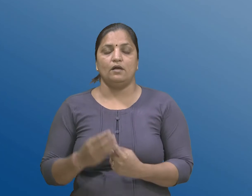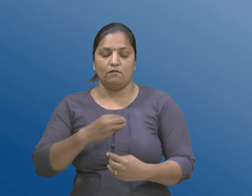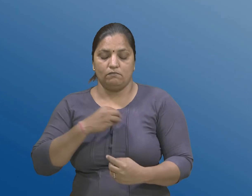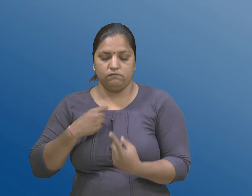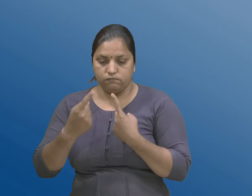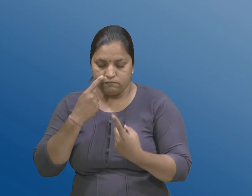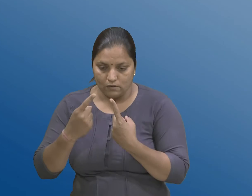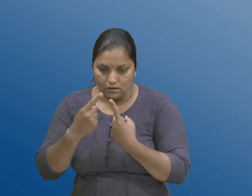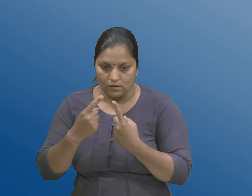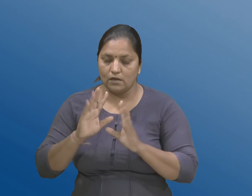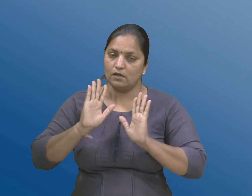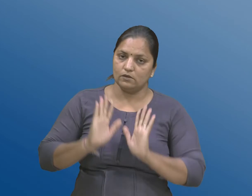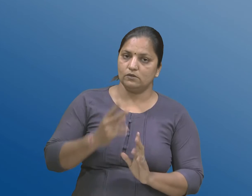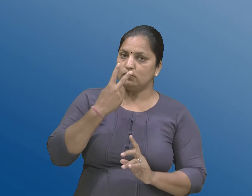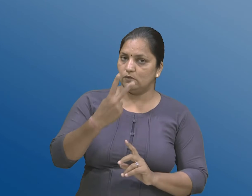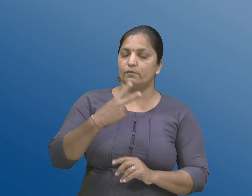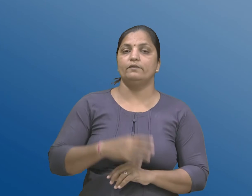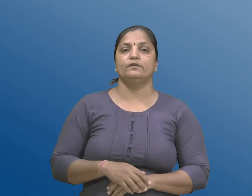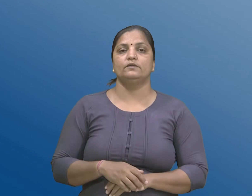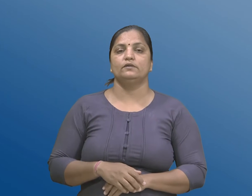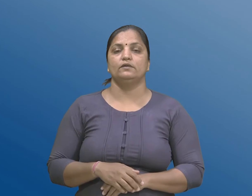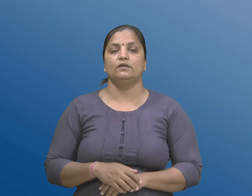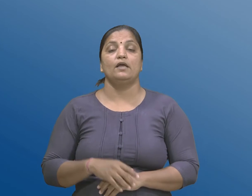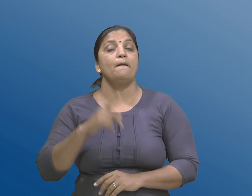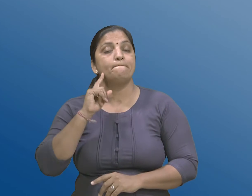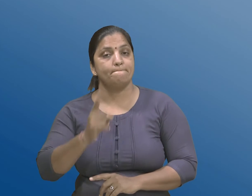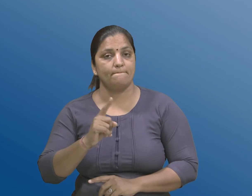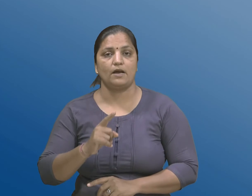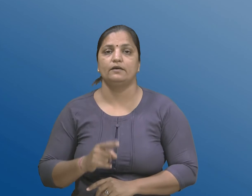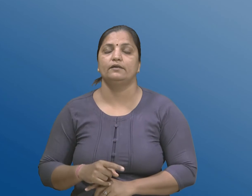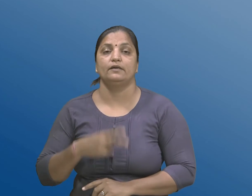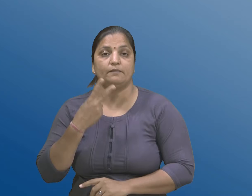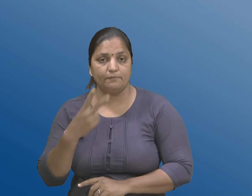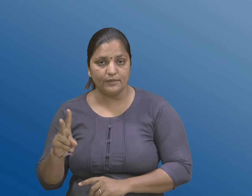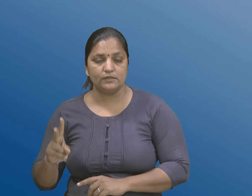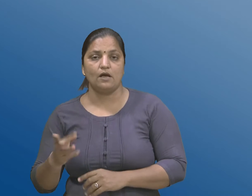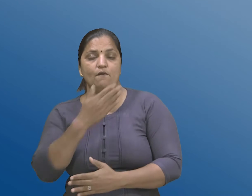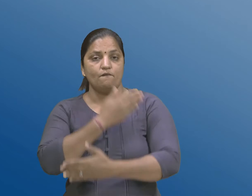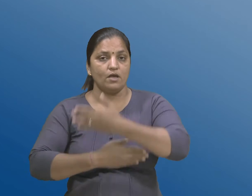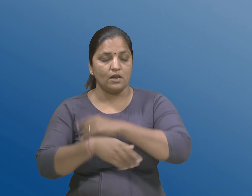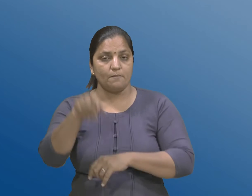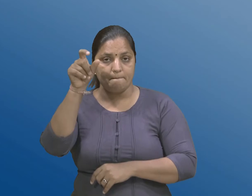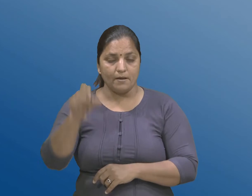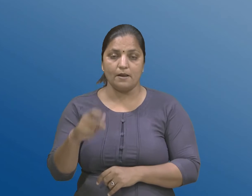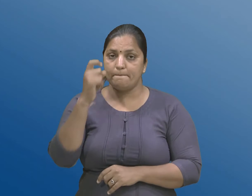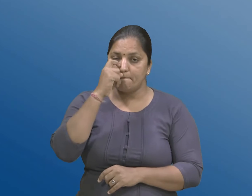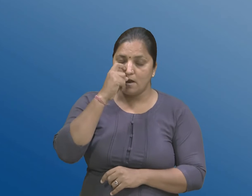करवा मां आवे छे ते सिवाए विकलांगता धरावती महिला पर तेनी